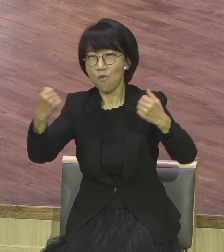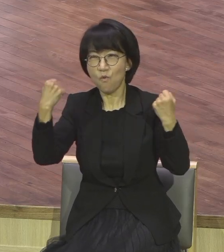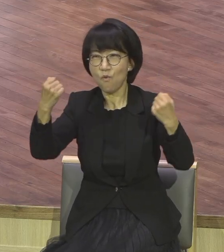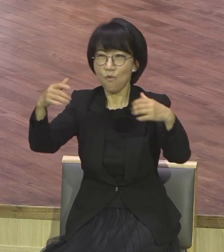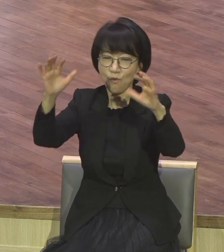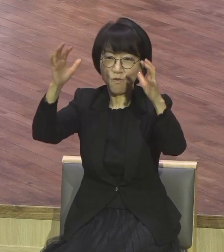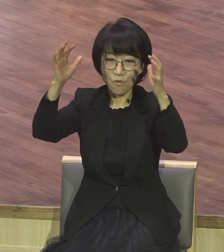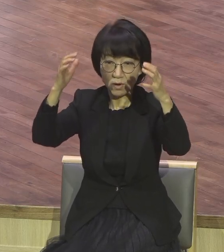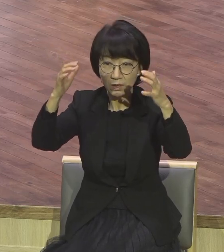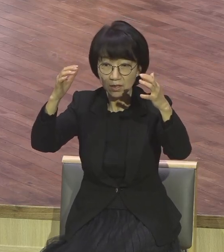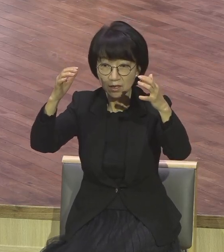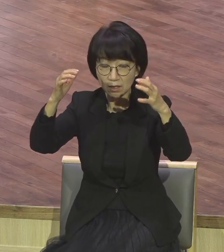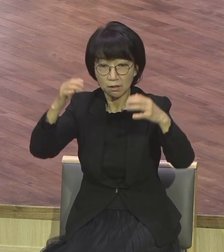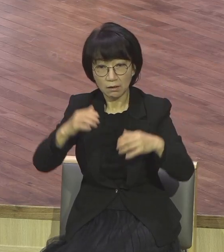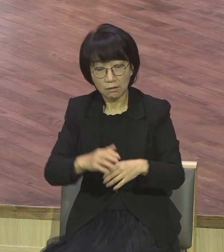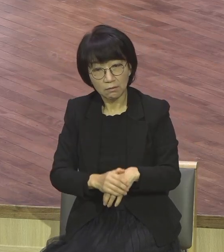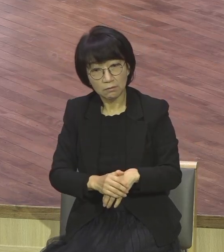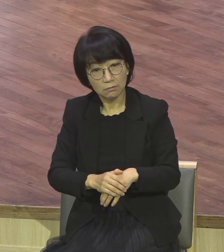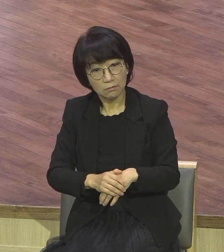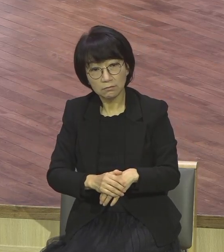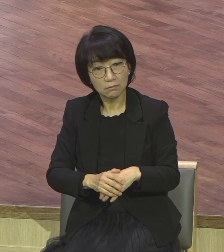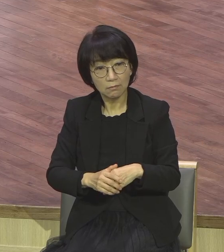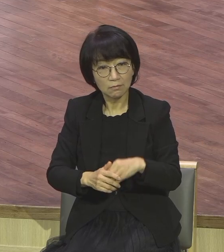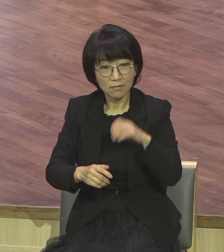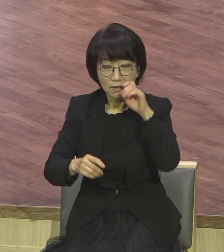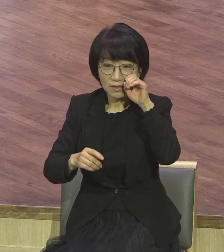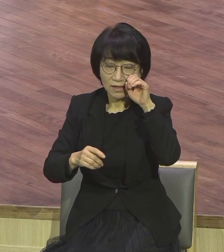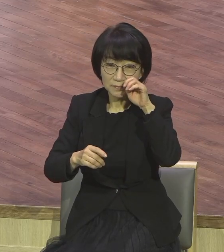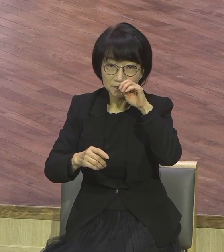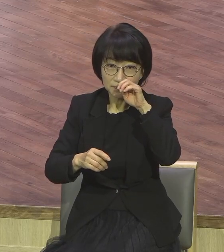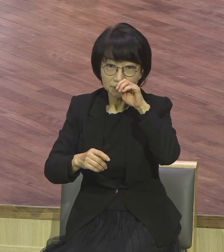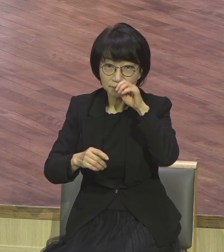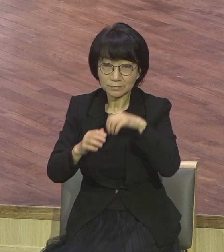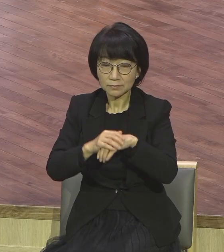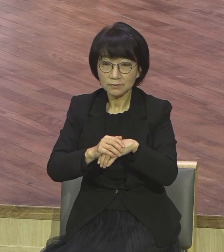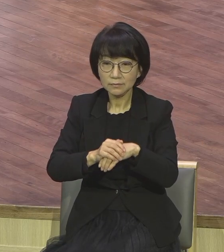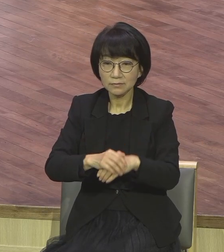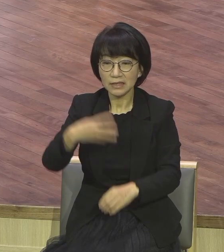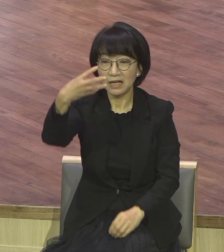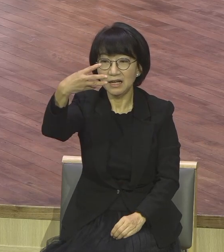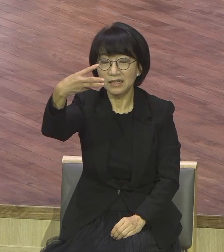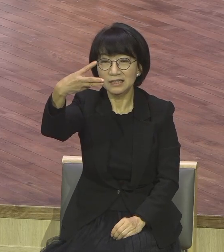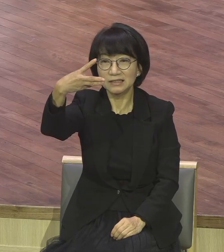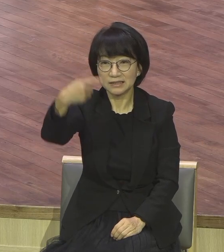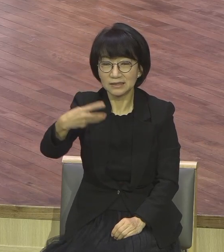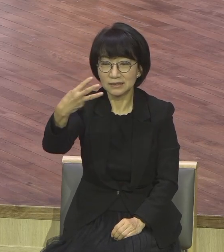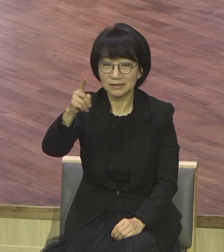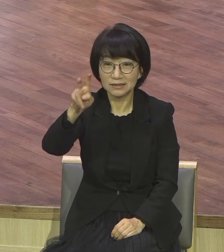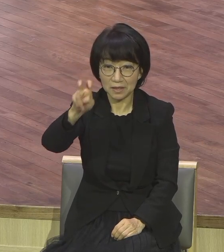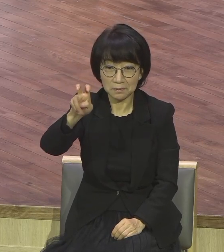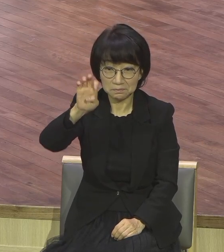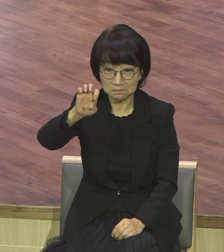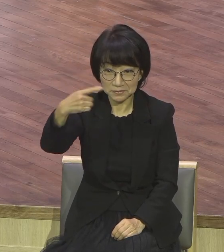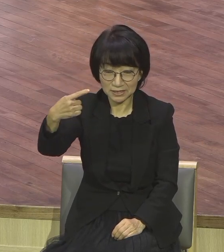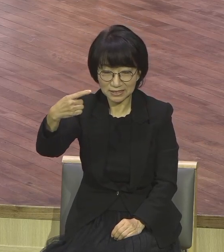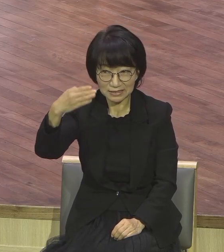트럼프는 나가도 백인보수층은 나가도 트럼피즘은 남는다 라는 말이 나올 정도로 그렇게